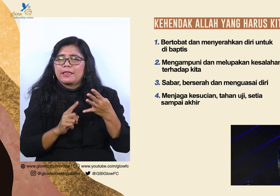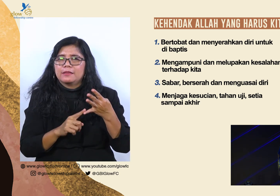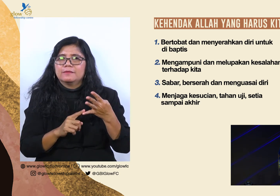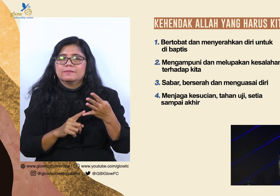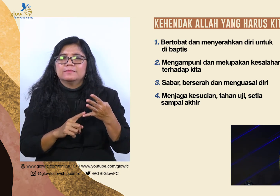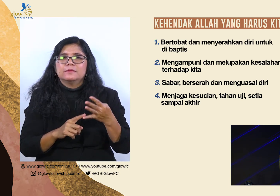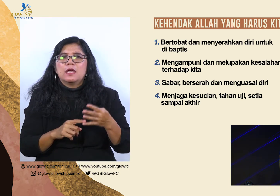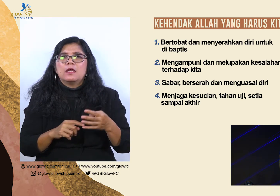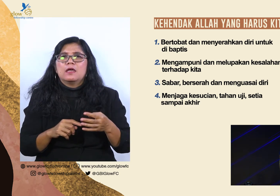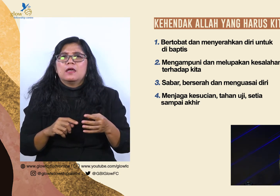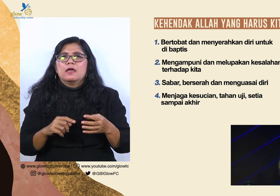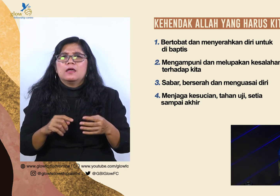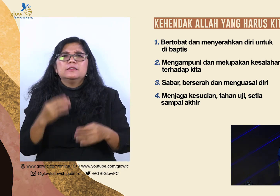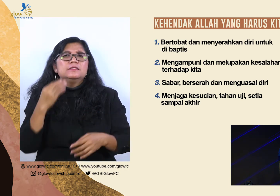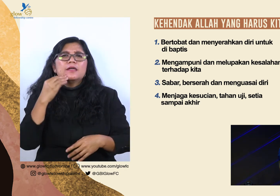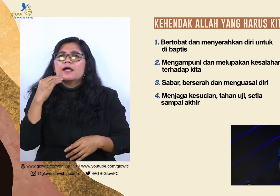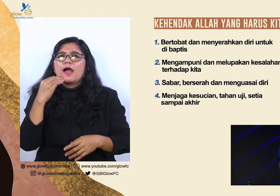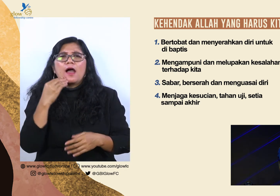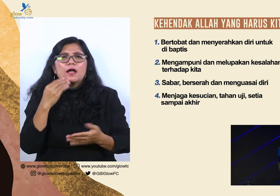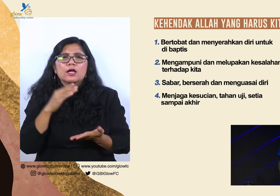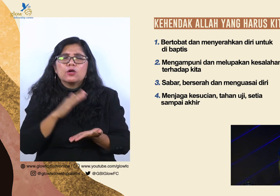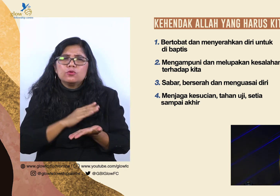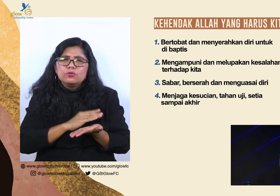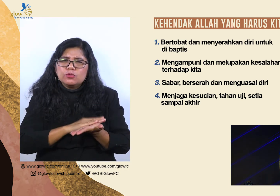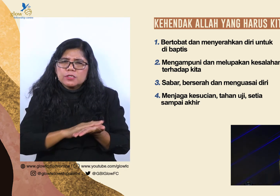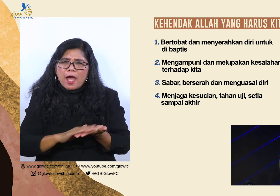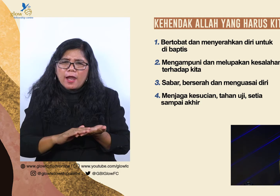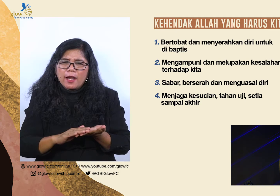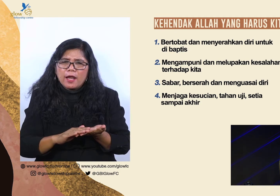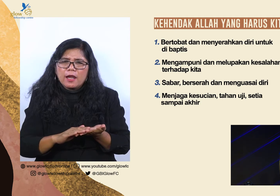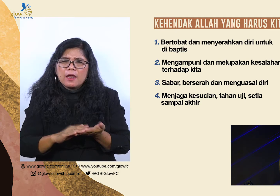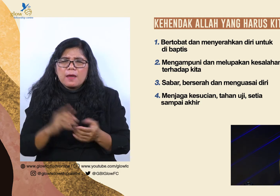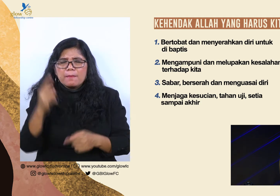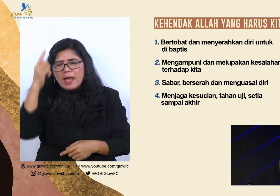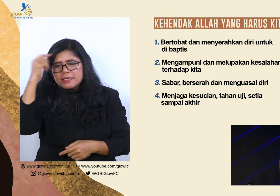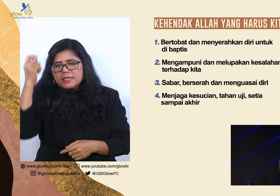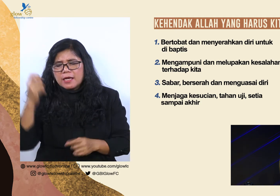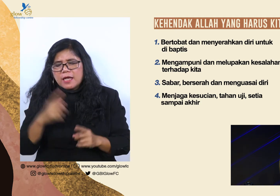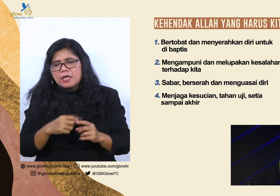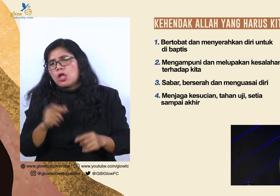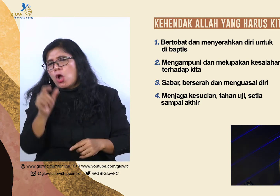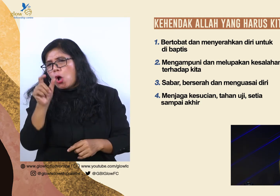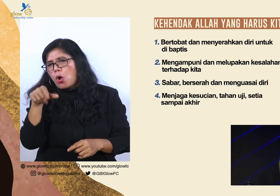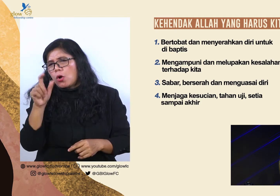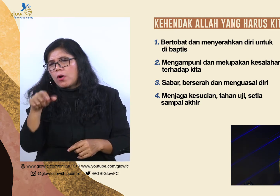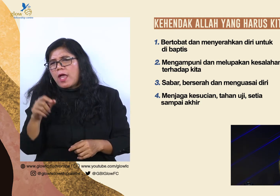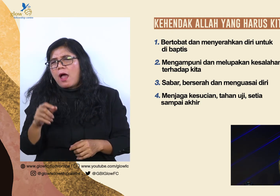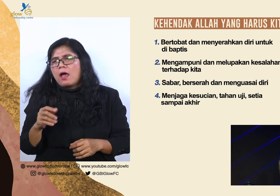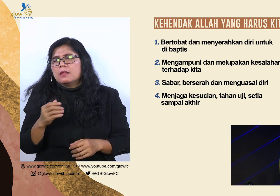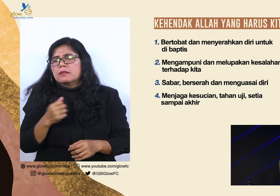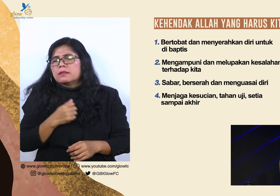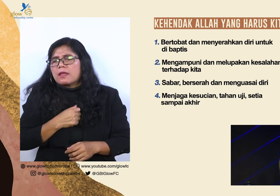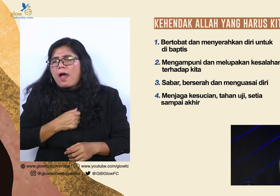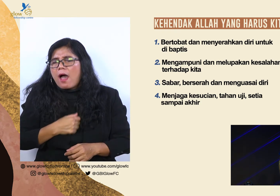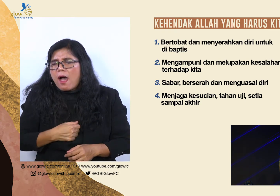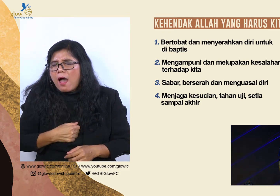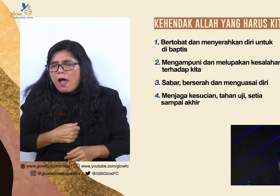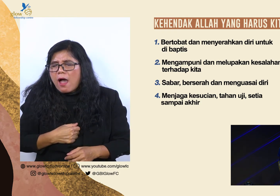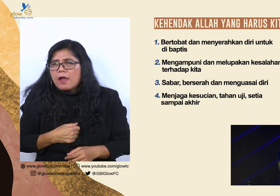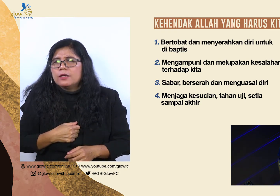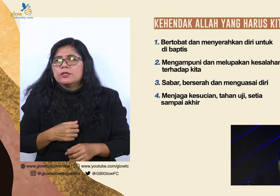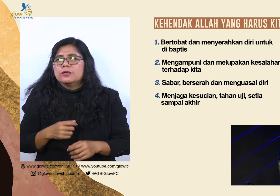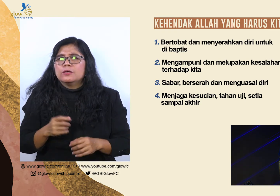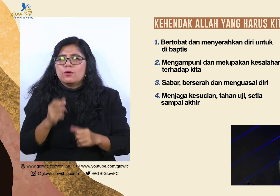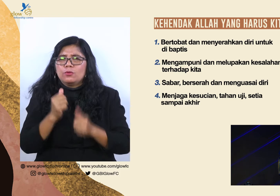Jaga kesucian. Belajar jadi orang yang tahan uji. Jangan jadi orang yang kecewa di tengah-tengah ujian. Jangan jadi orang-orang yang